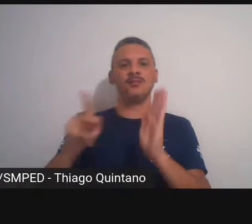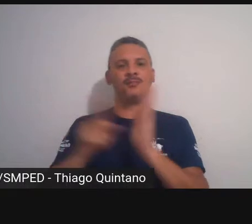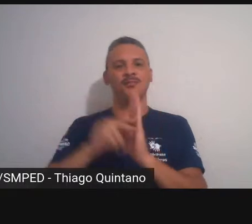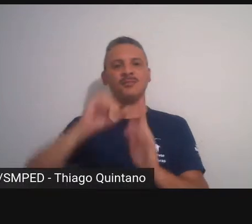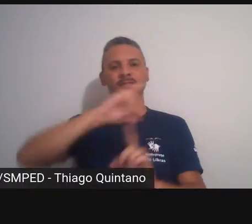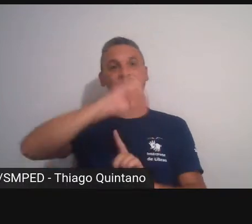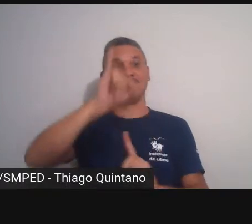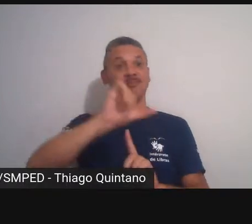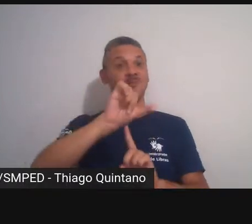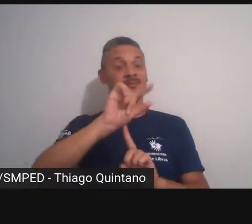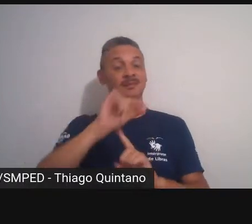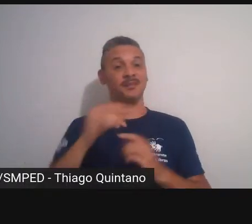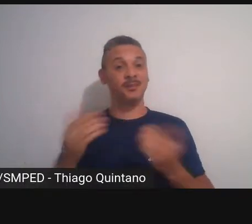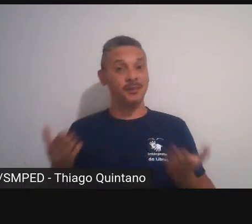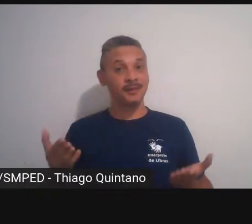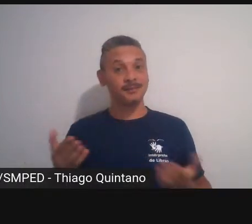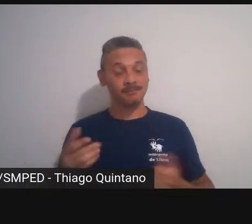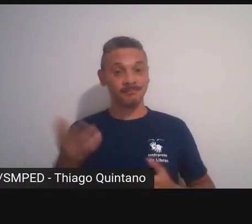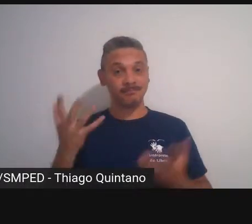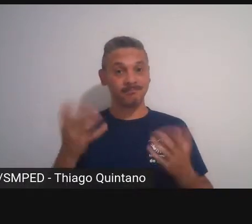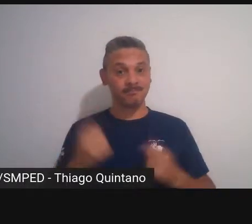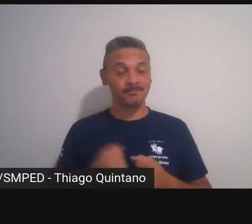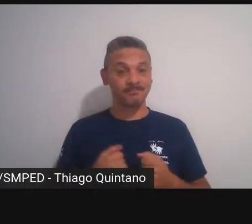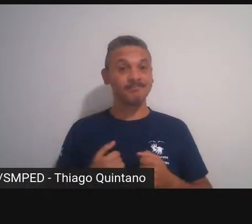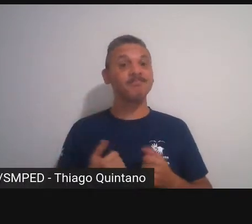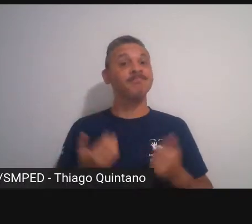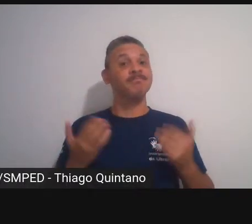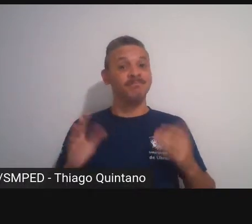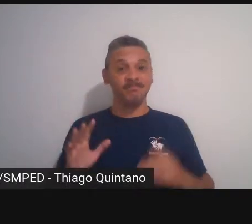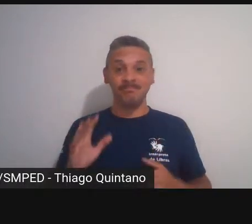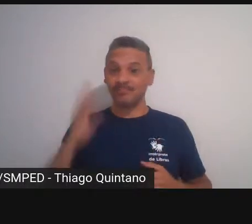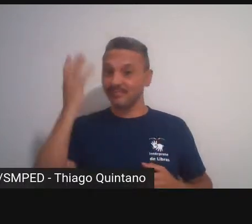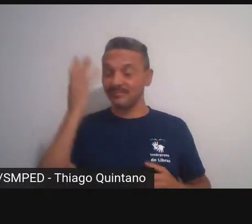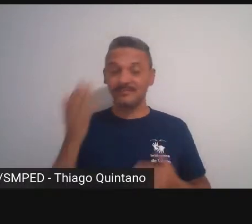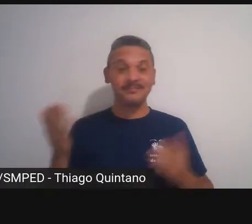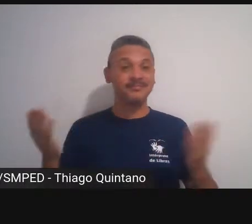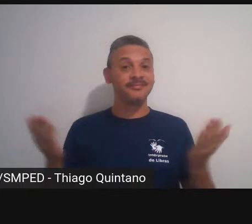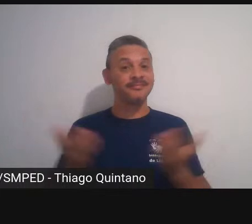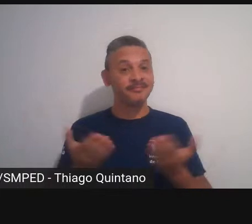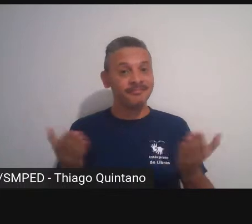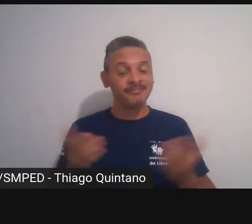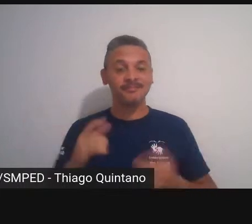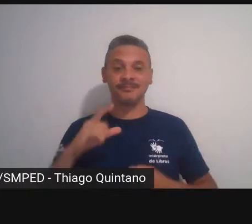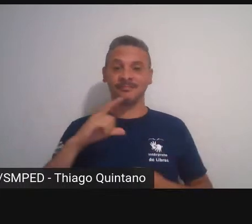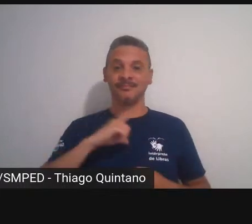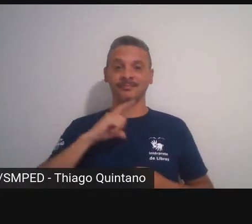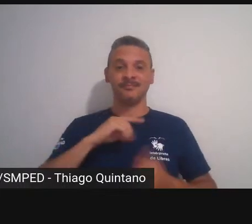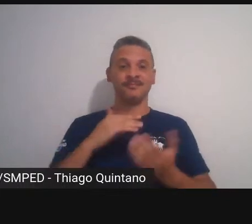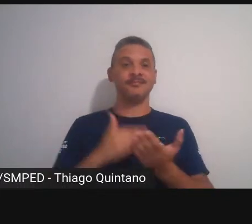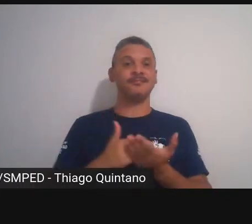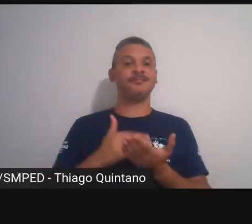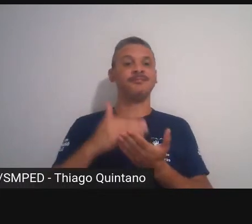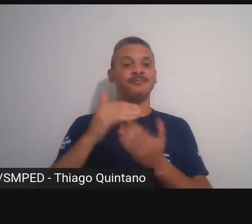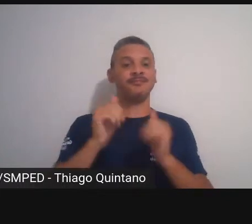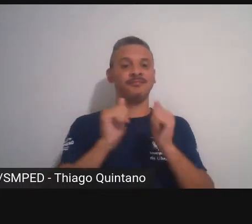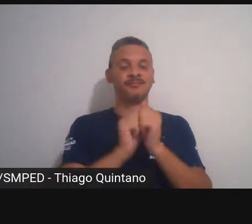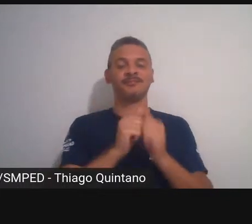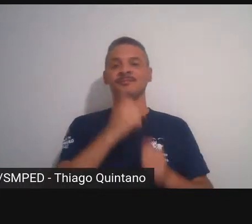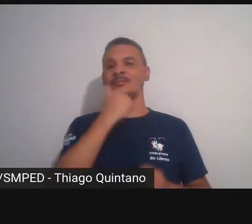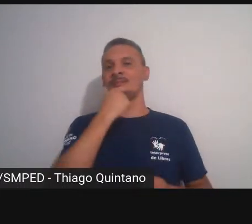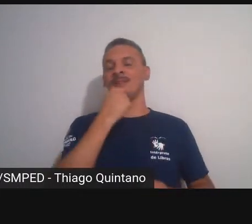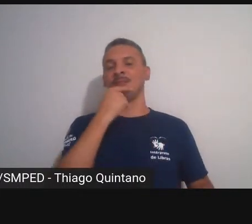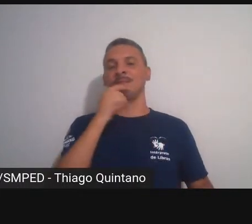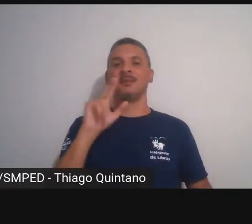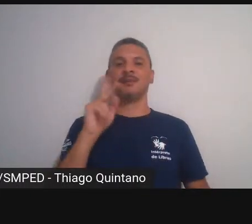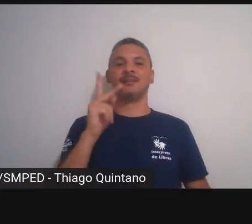e esse esse esse momento surgiu então no momento que eu me encontrei com o Henrique o que